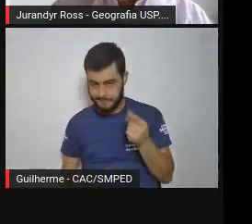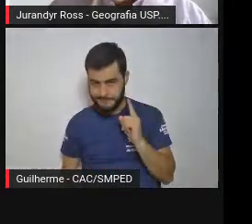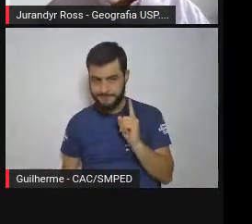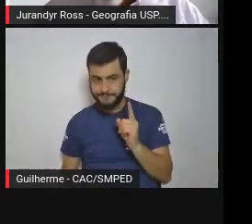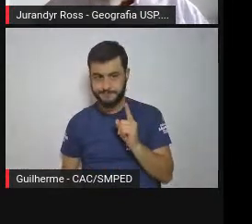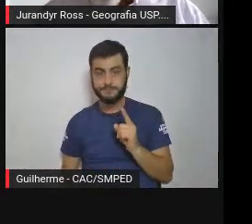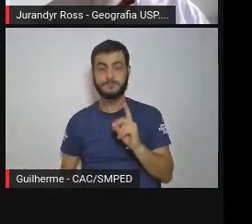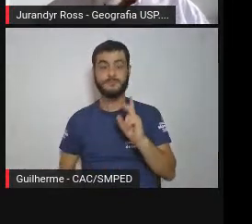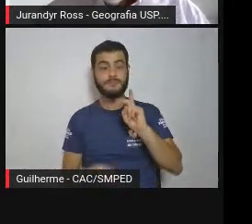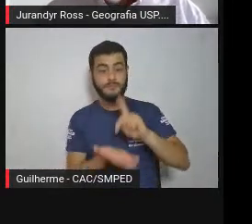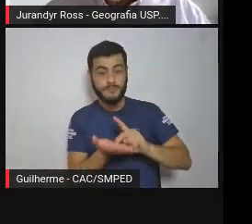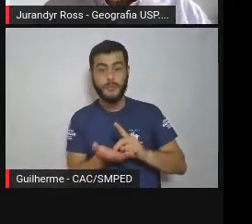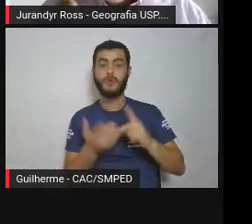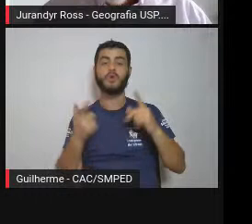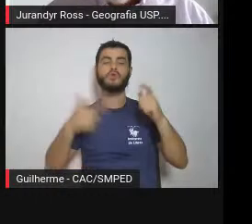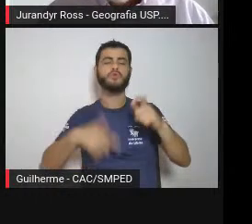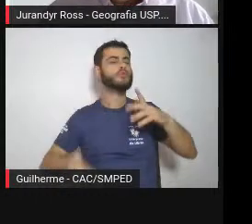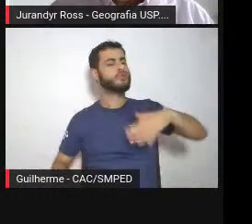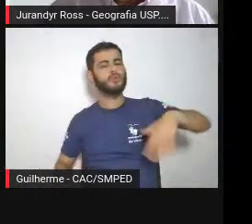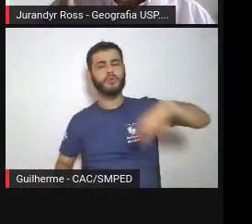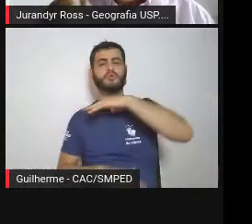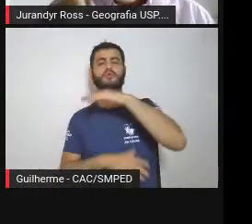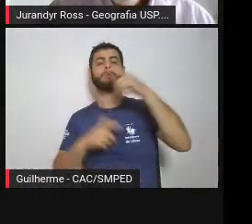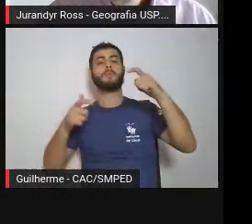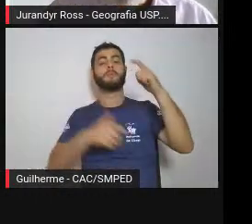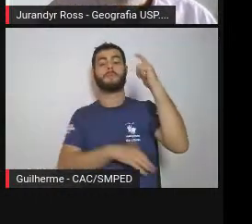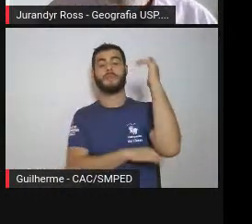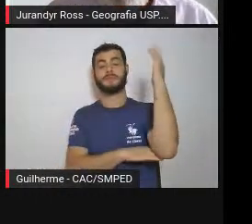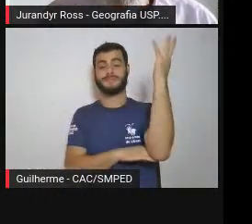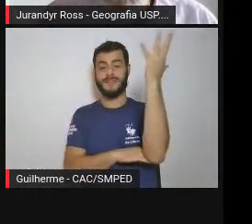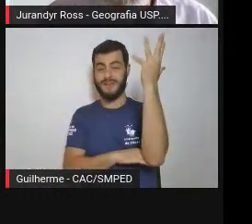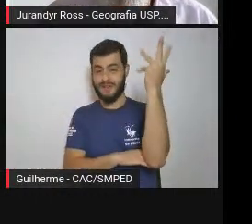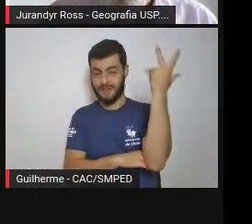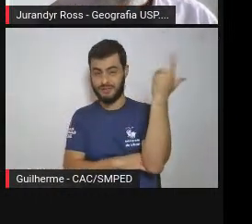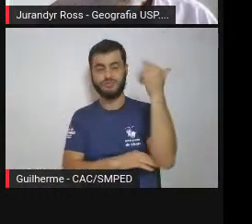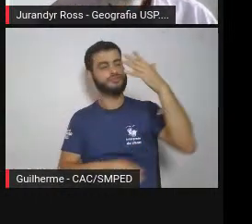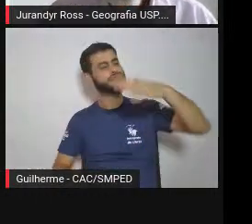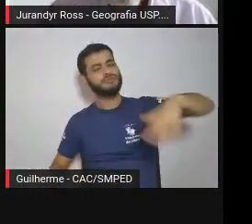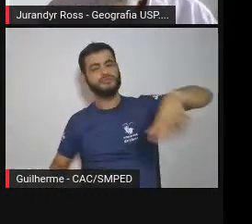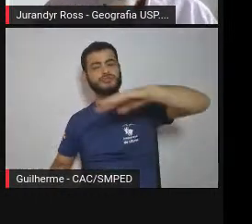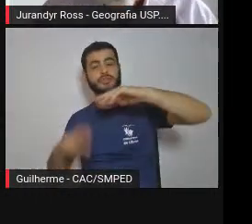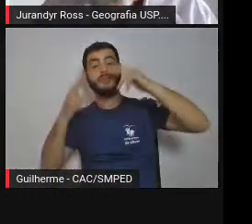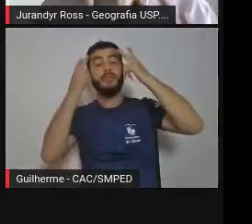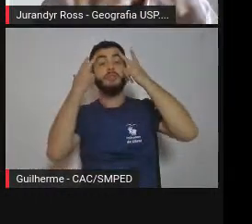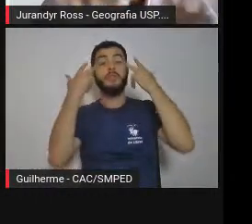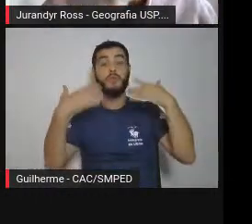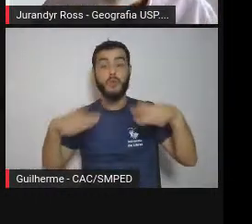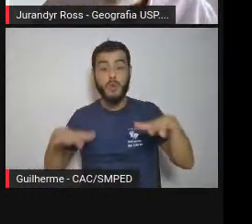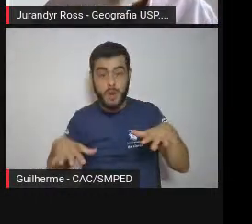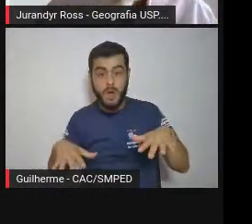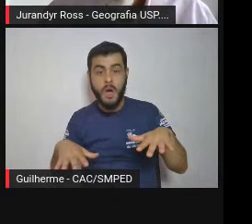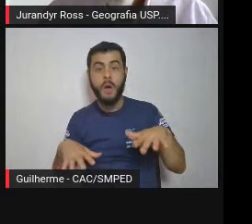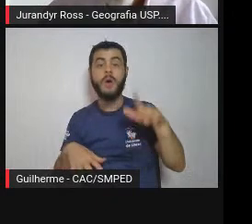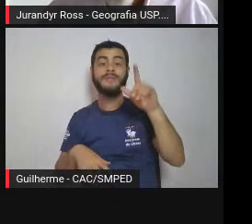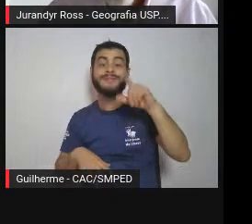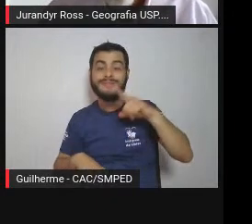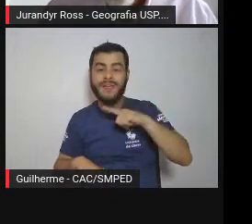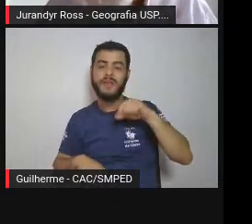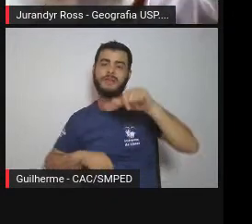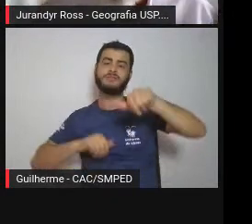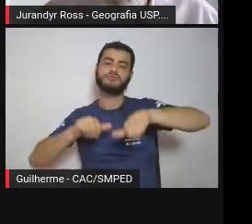Paisagens naturais são dinâmicas, tem uma dinâmica invisível, ela acontece todo dia,